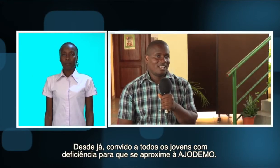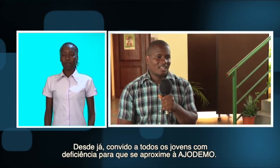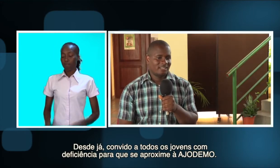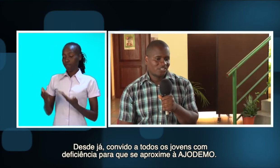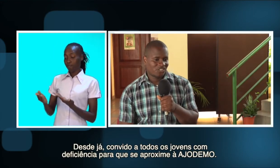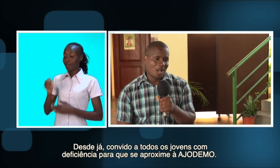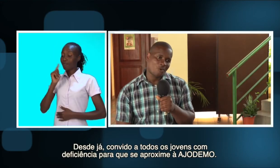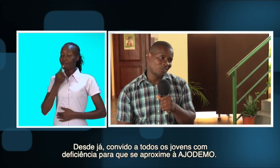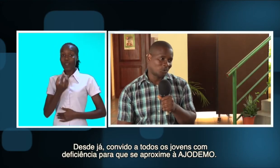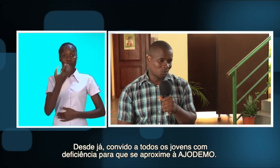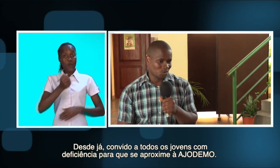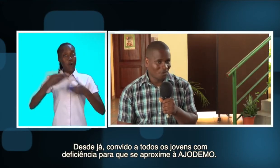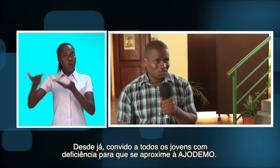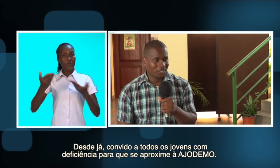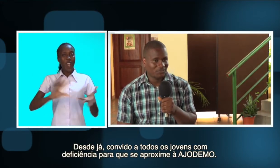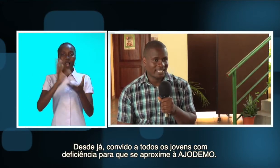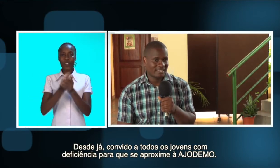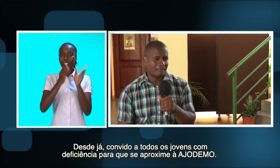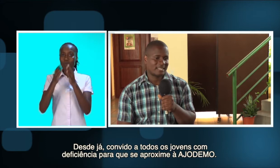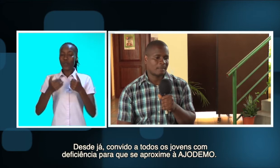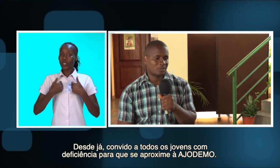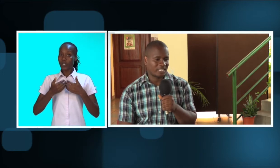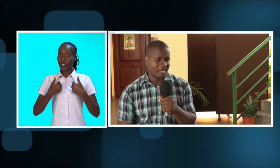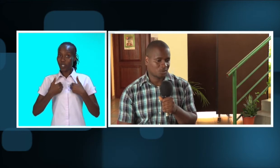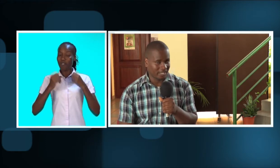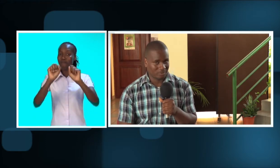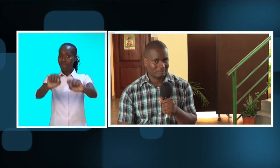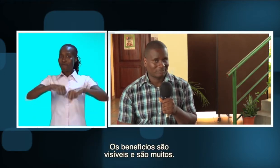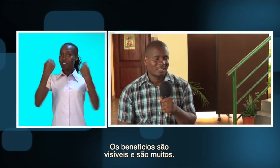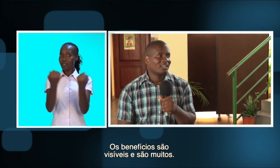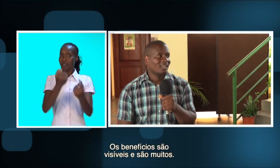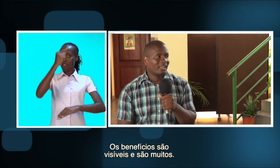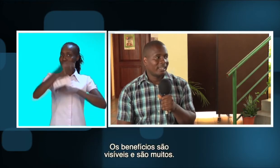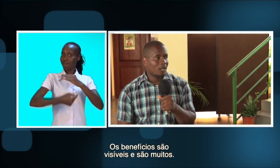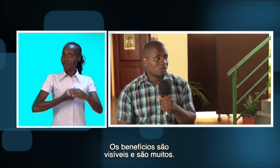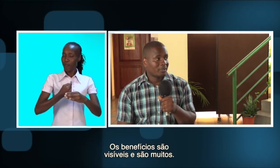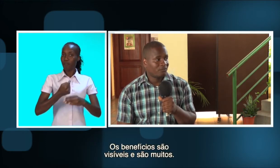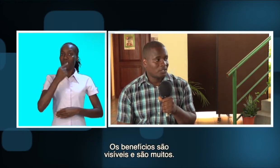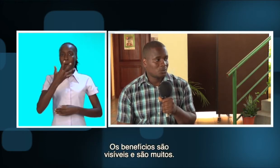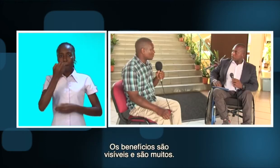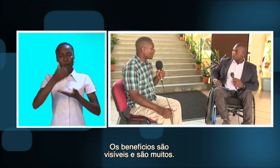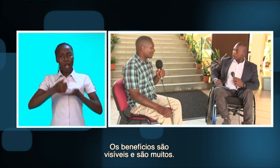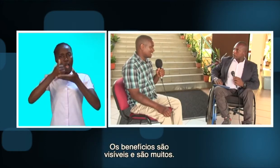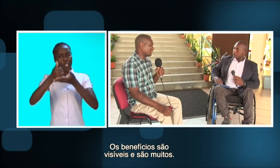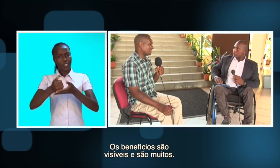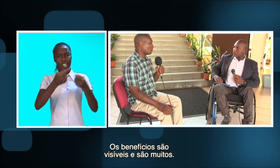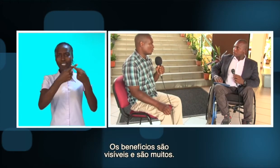Desde já, convido a todos os jovens com deficiência para que se aproximem a Ajudemo. Os benefícios são visíveis e são muitos.